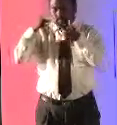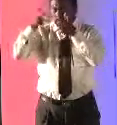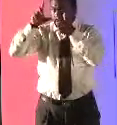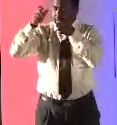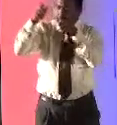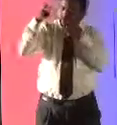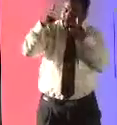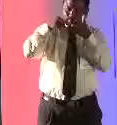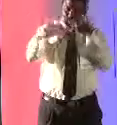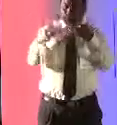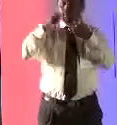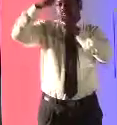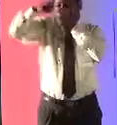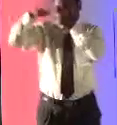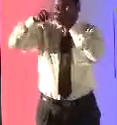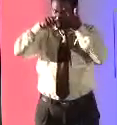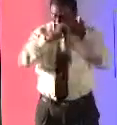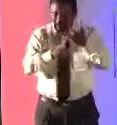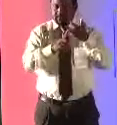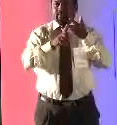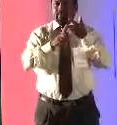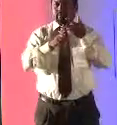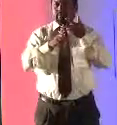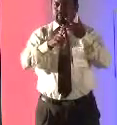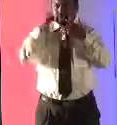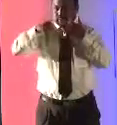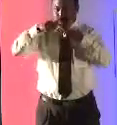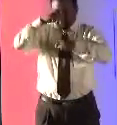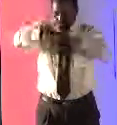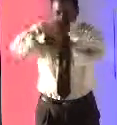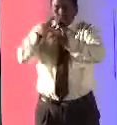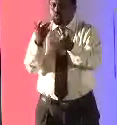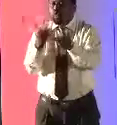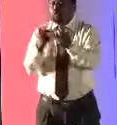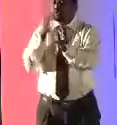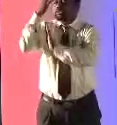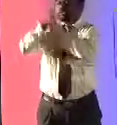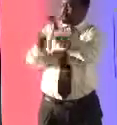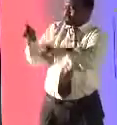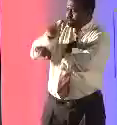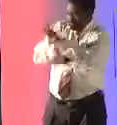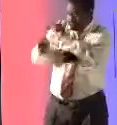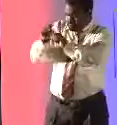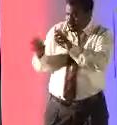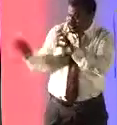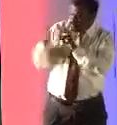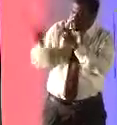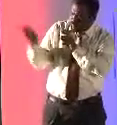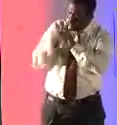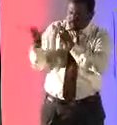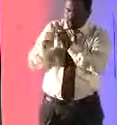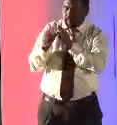الفيديو و الآن، نستطيع أن نتحرك التقنية الفيديوة مع إفتارات المستخدمة،